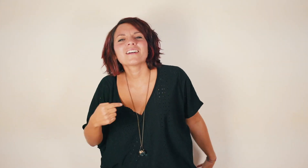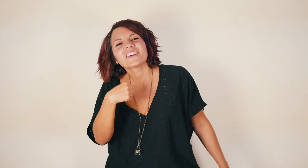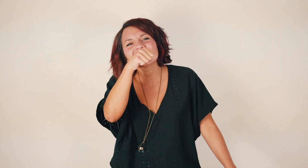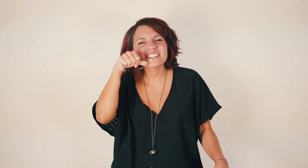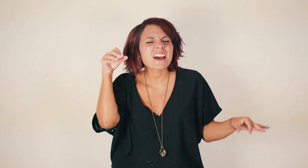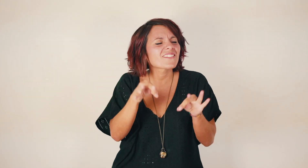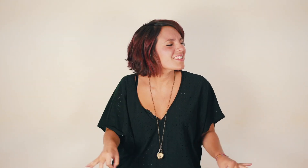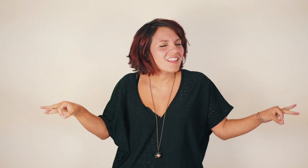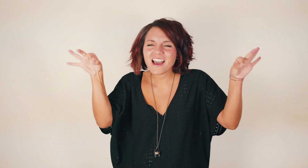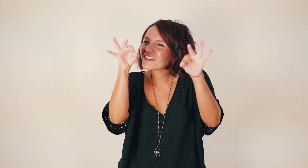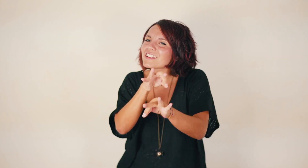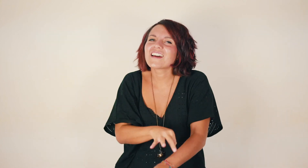non ho bisogno di niente